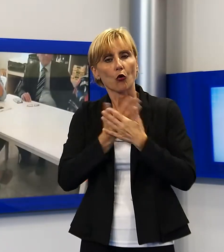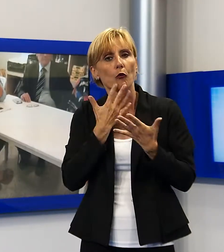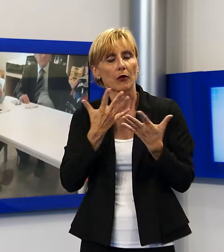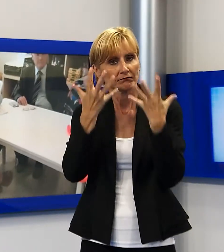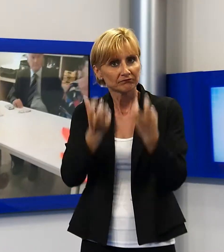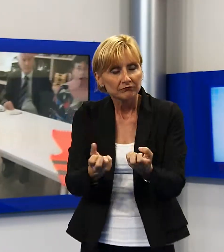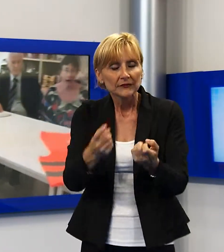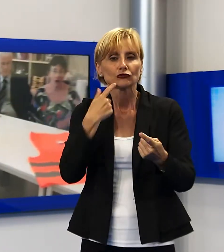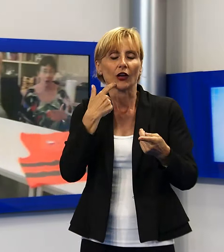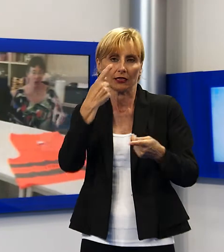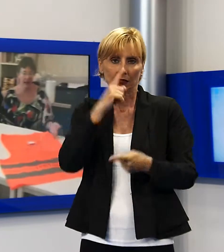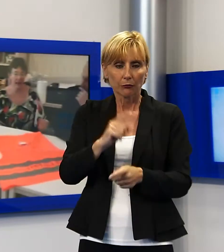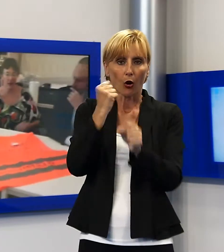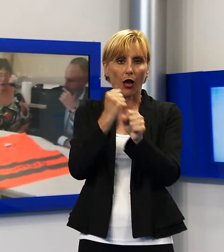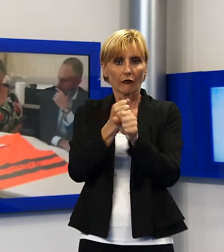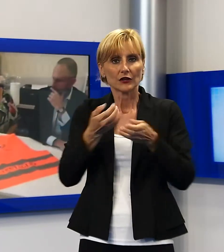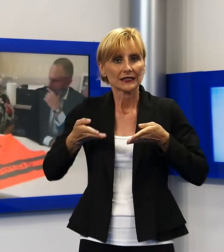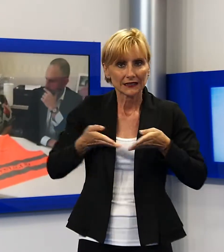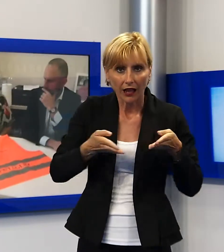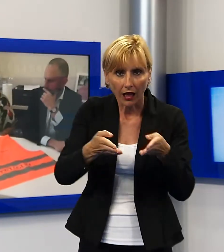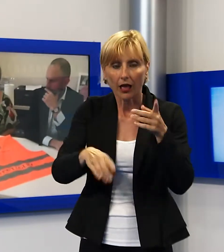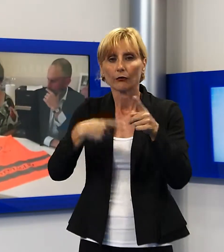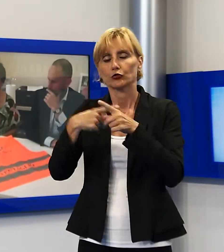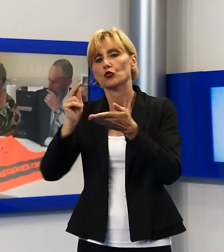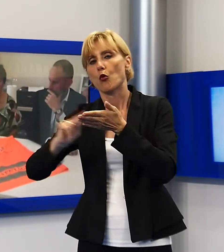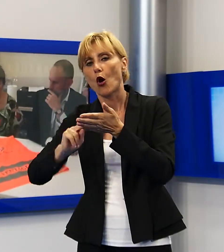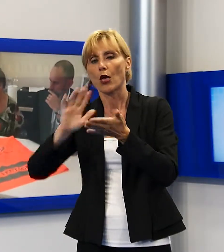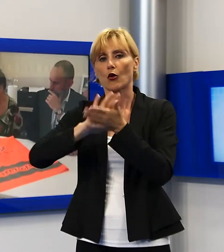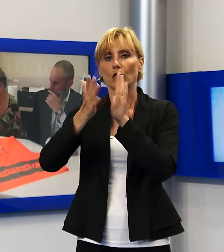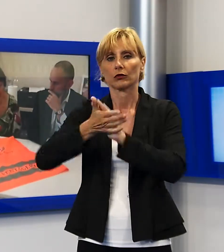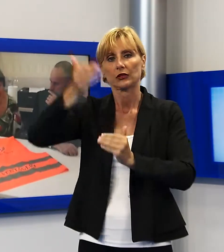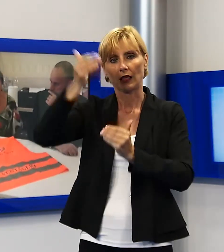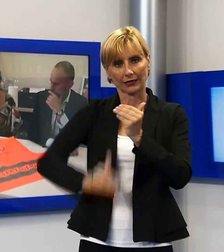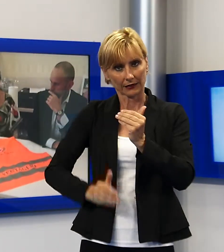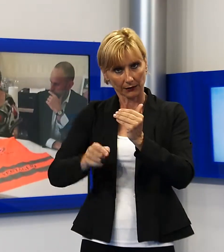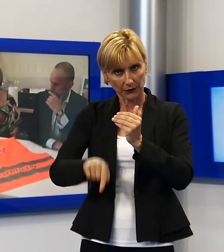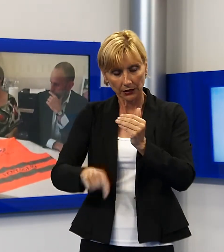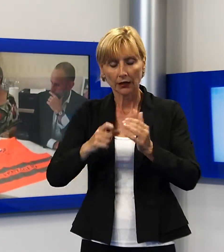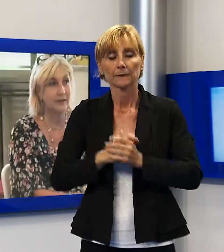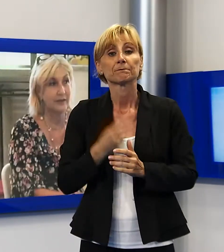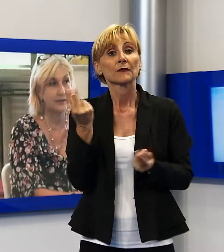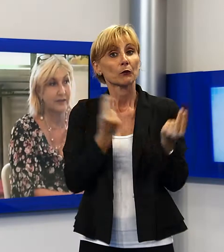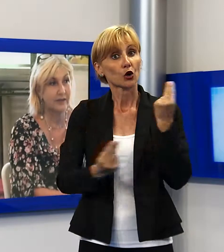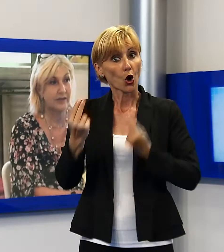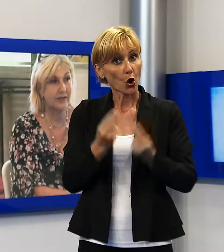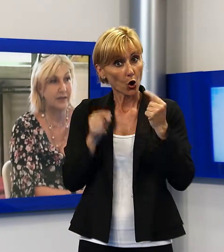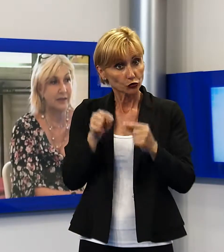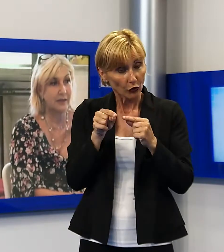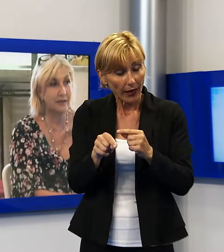lavori sulle strade e nelle scuole con contratti a tempo determinato. L'aspetto più particolare del progetto è che i soldi, 150